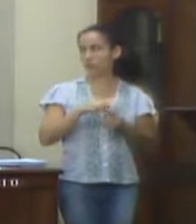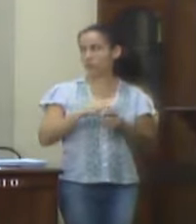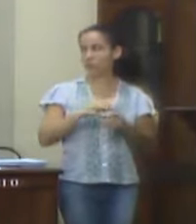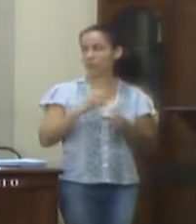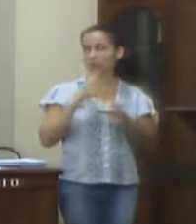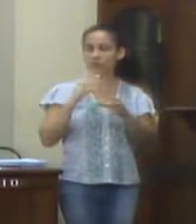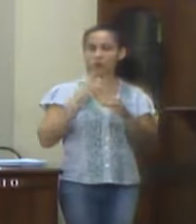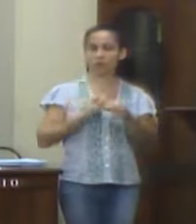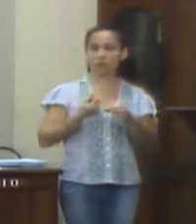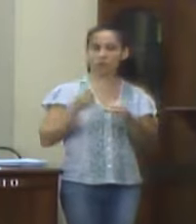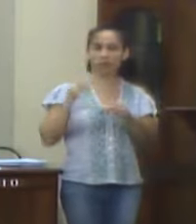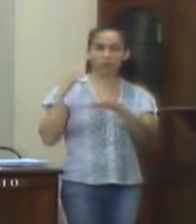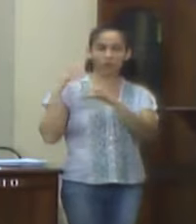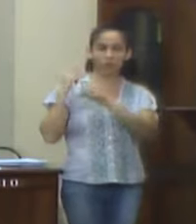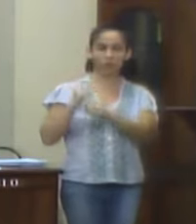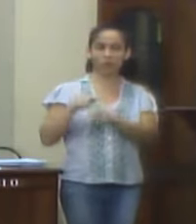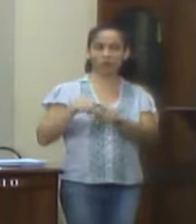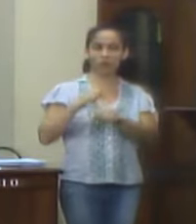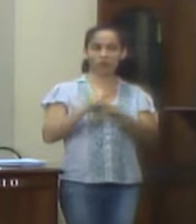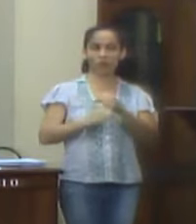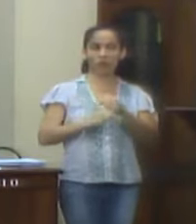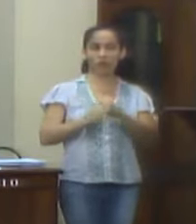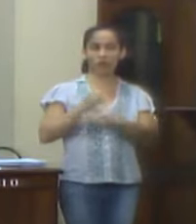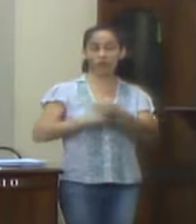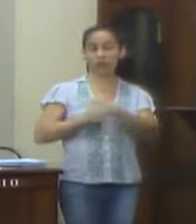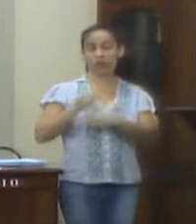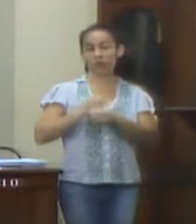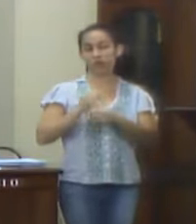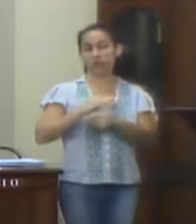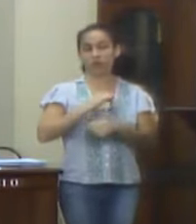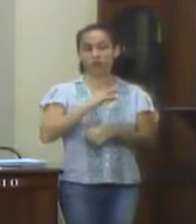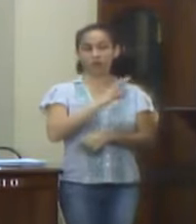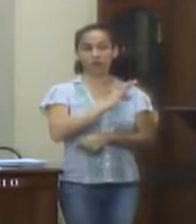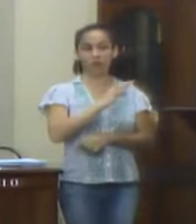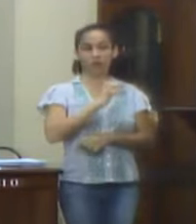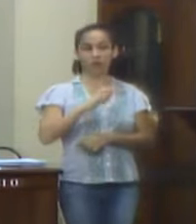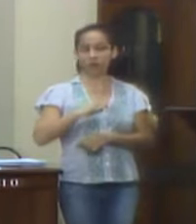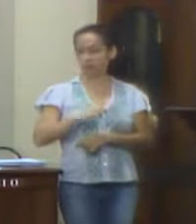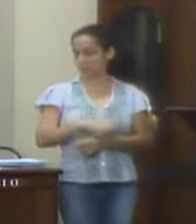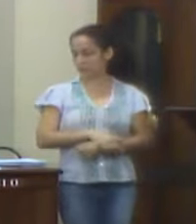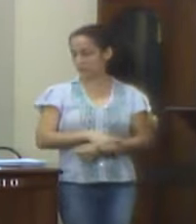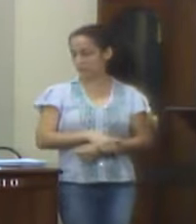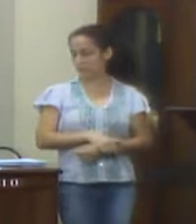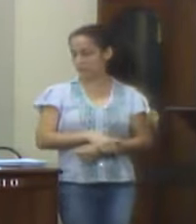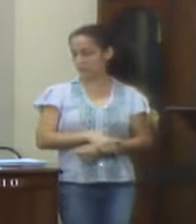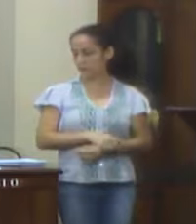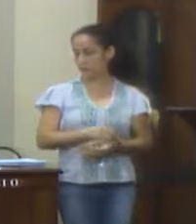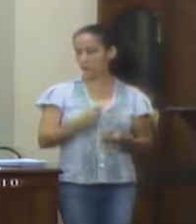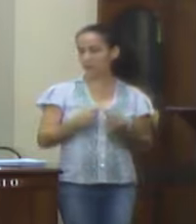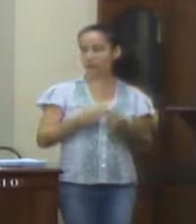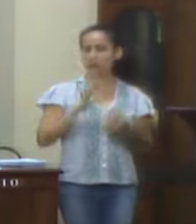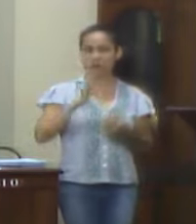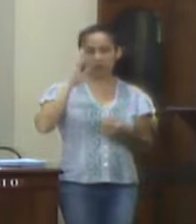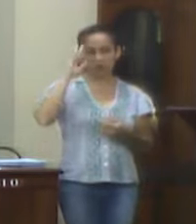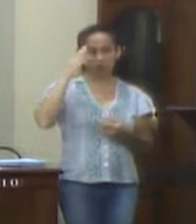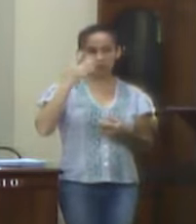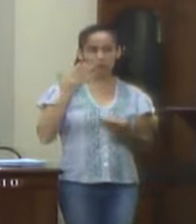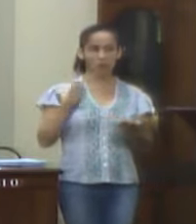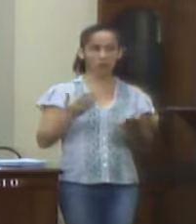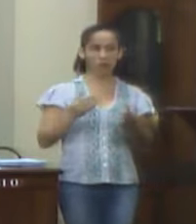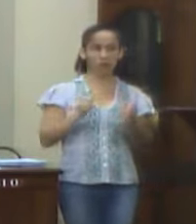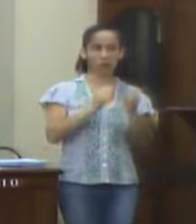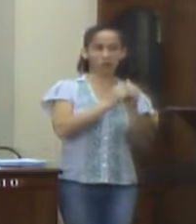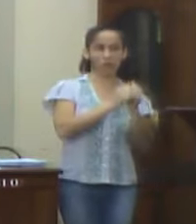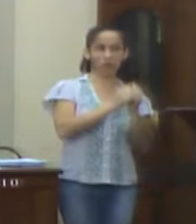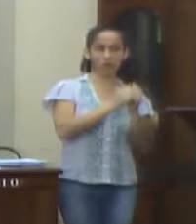contas do exercício de 2017, o coleno Tribunal de Contas já decidiu de forma diversa. Portanto, relacionado